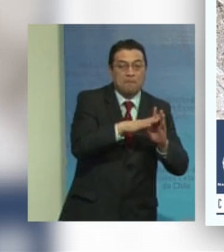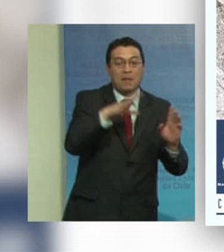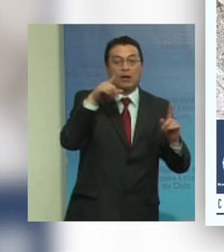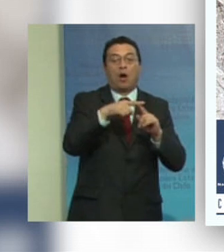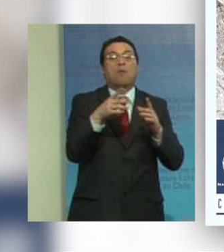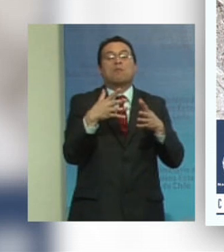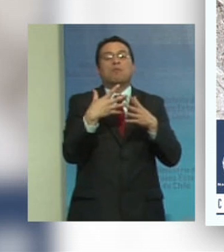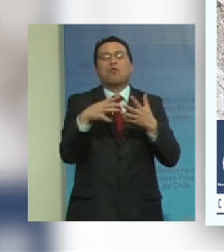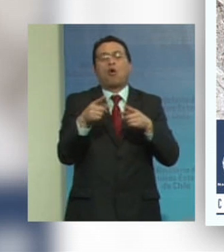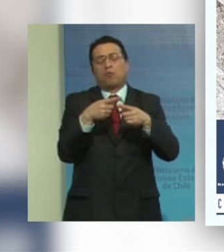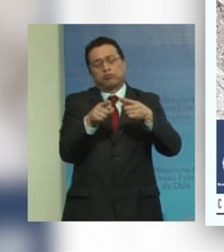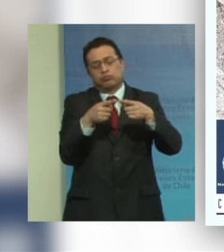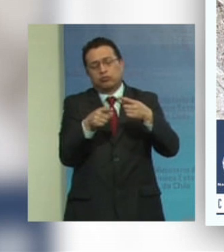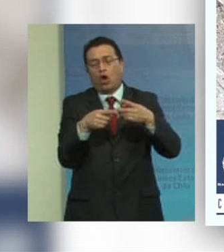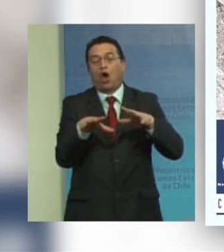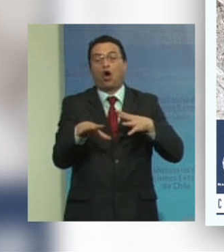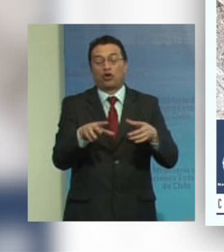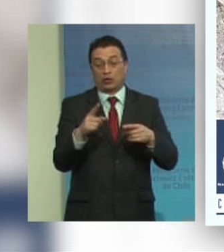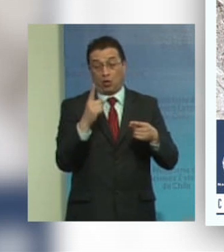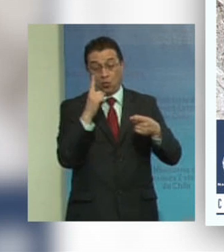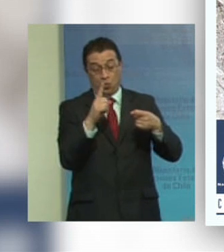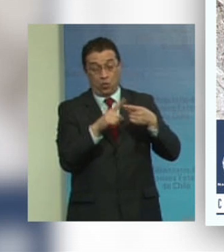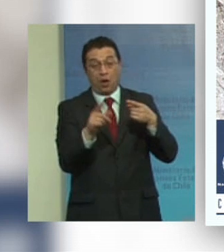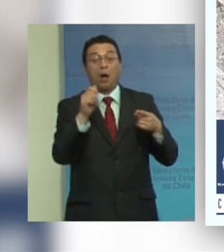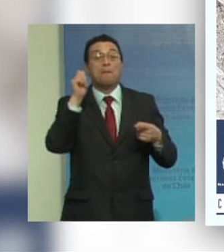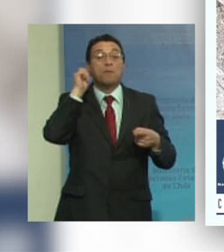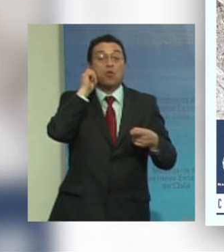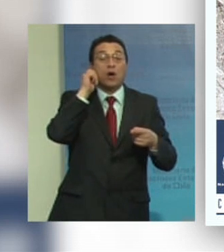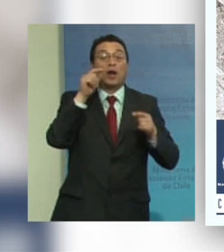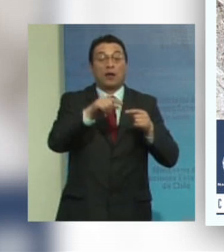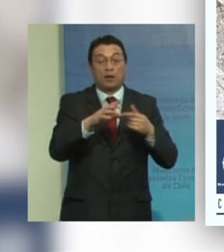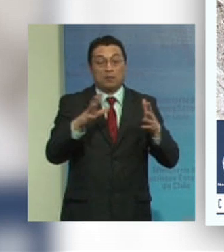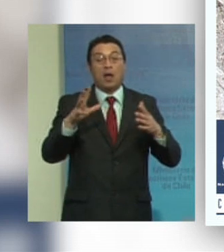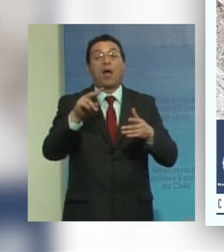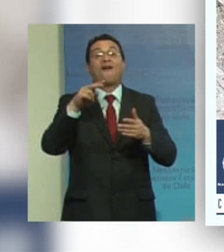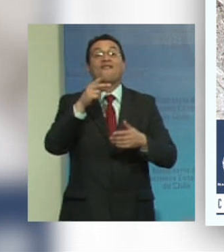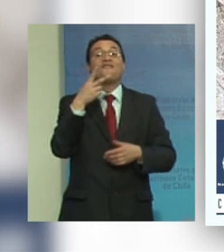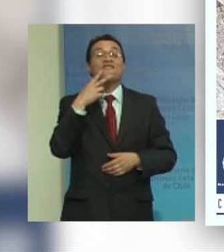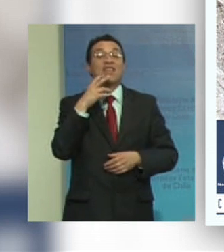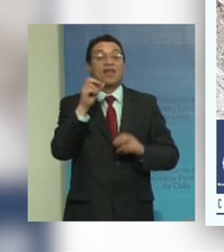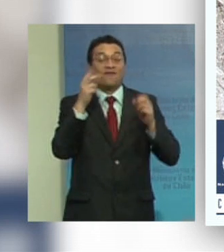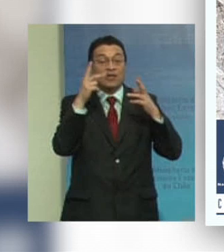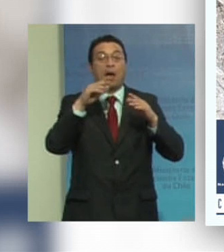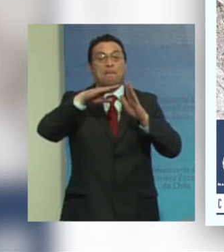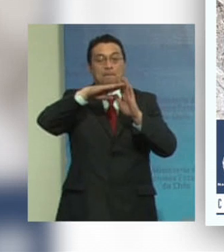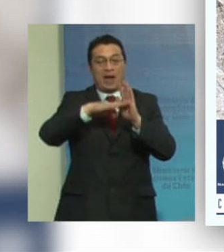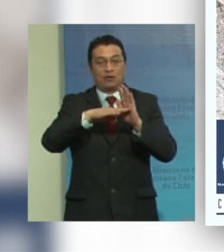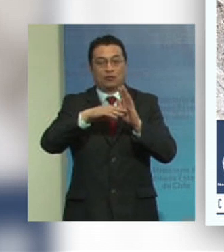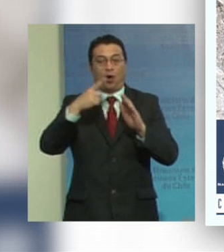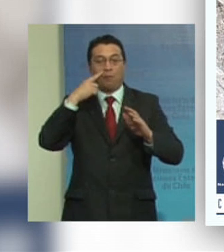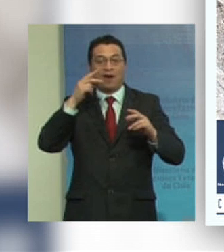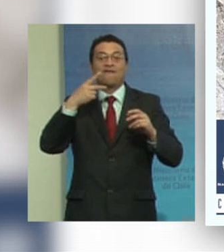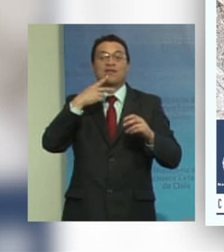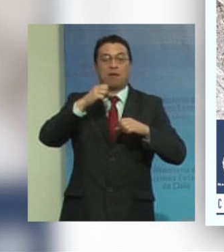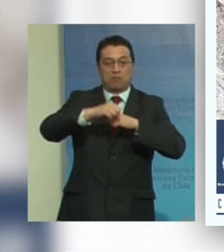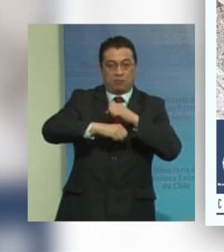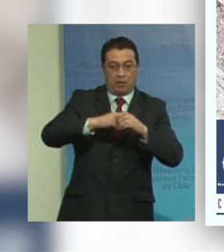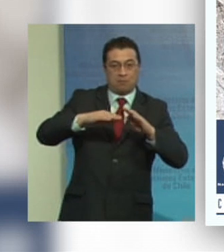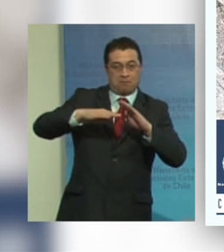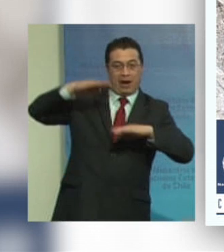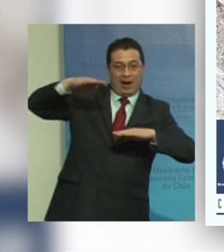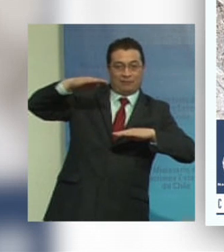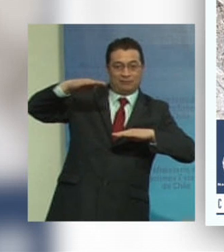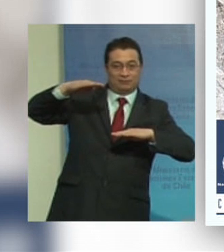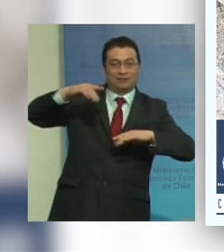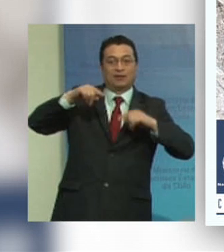diversos factores por una parte las mujeres gozan de una mayor esperanza de vida lo que aumenta la posibilidad de tener una discapacidad